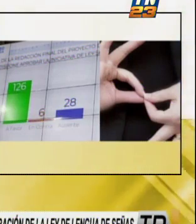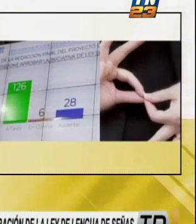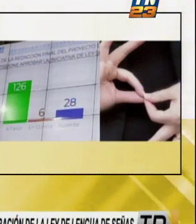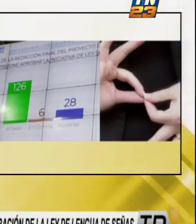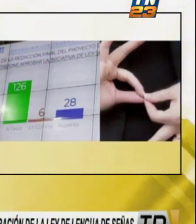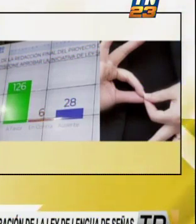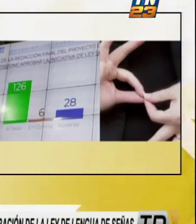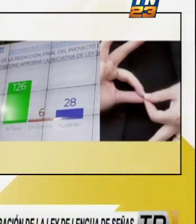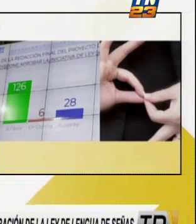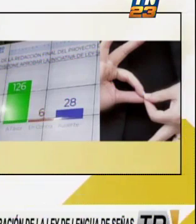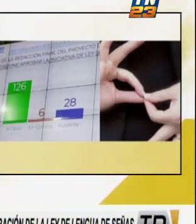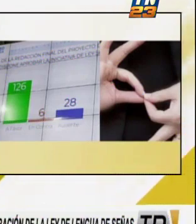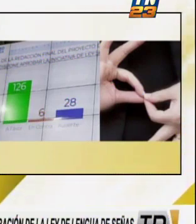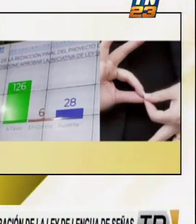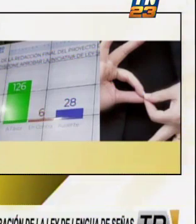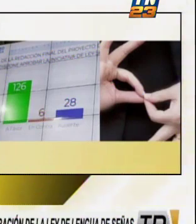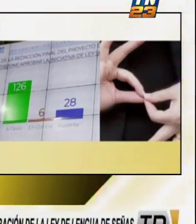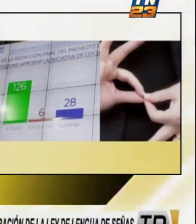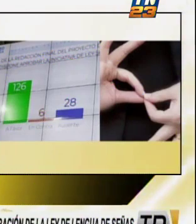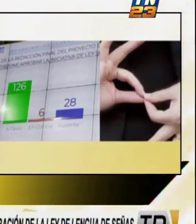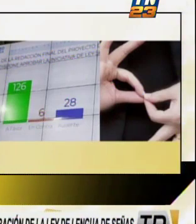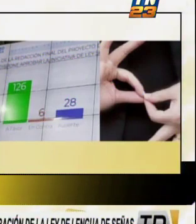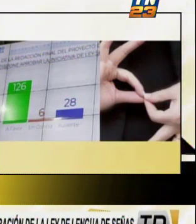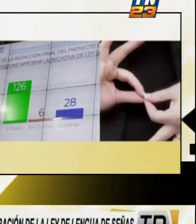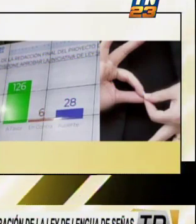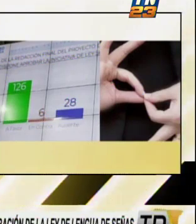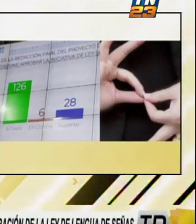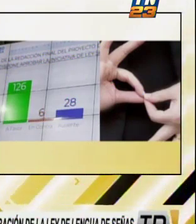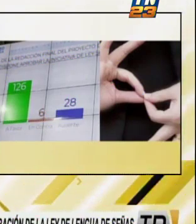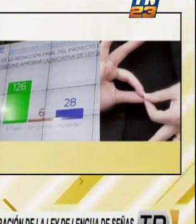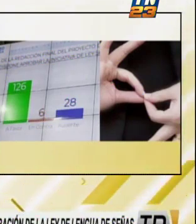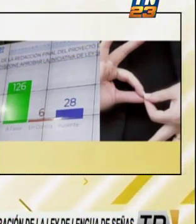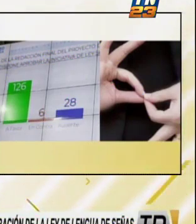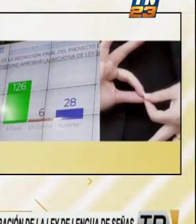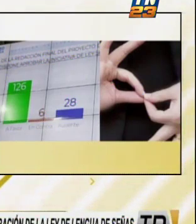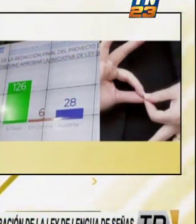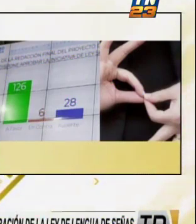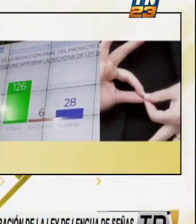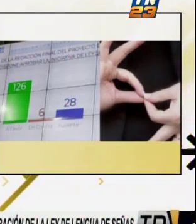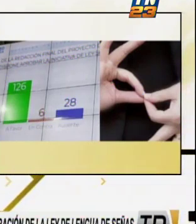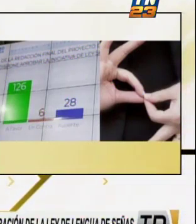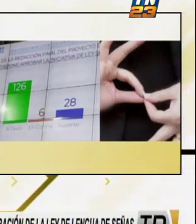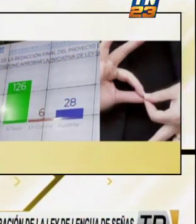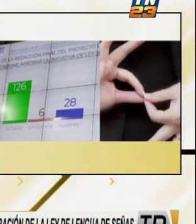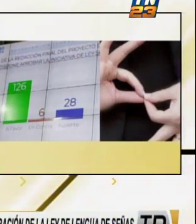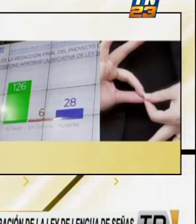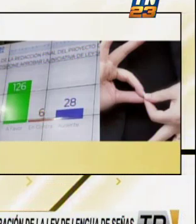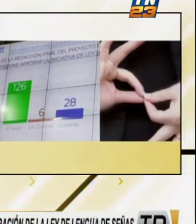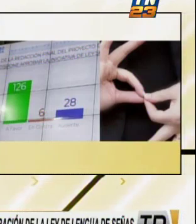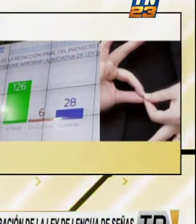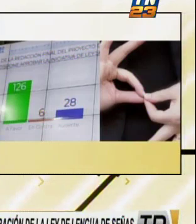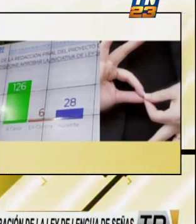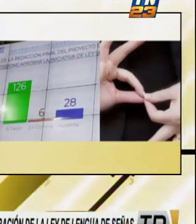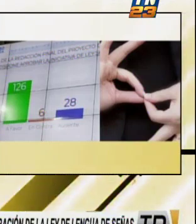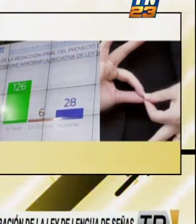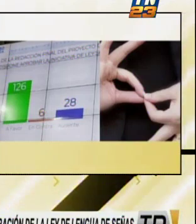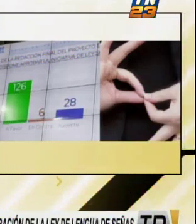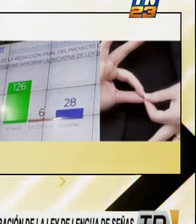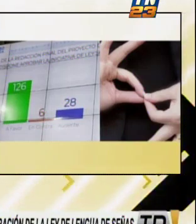expectativa de la reglamentación que realiza el Ministerio de Educación para iniciar con la promoción de la educación del personal